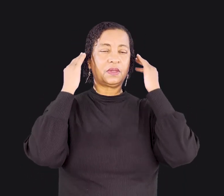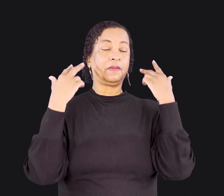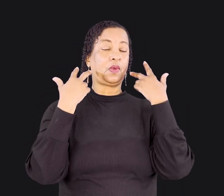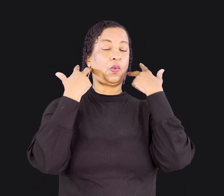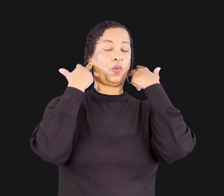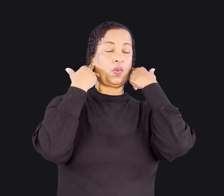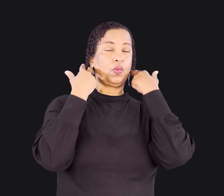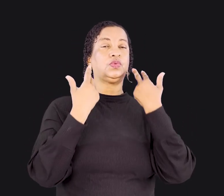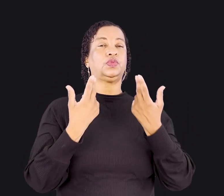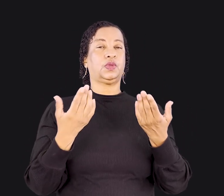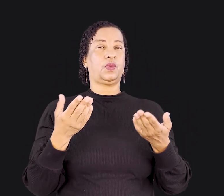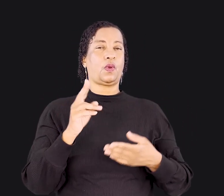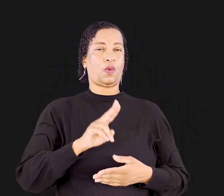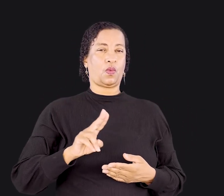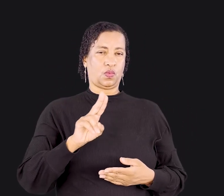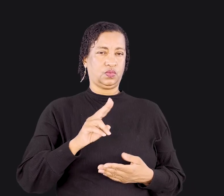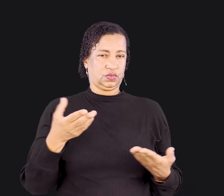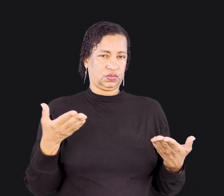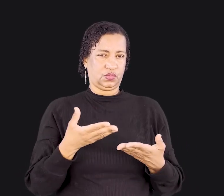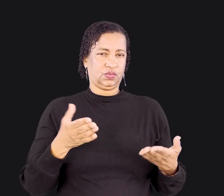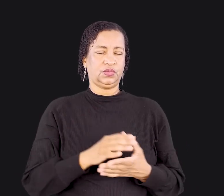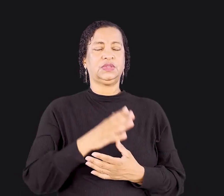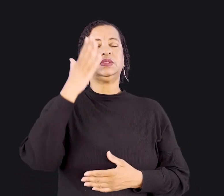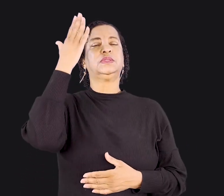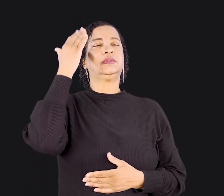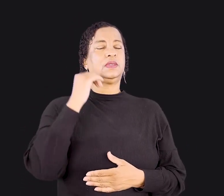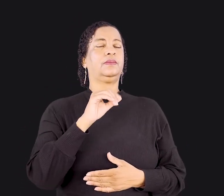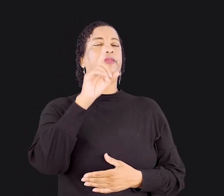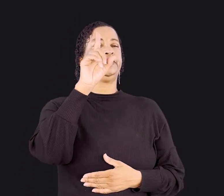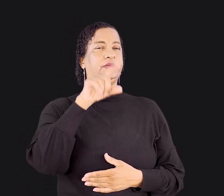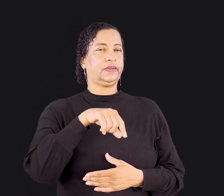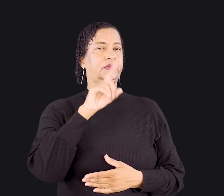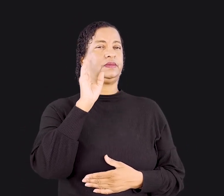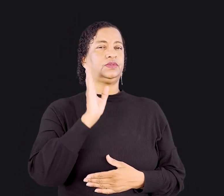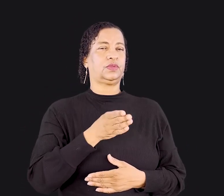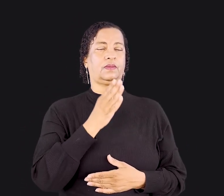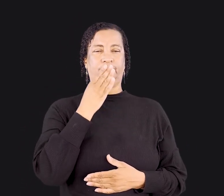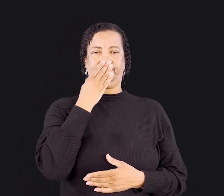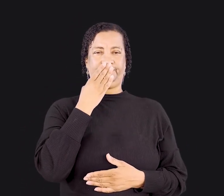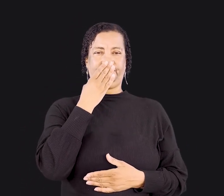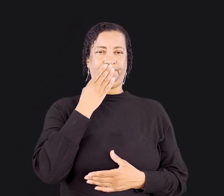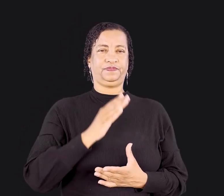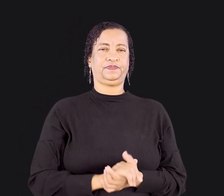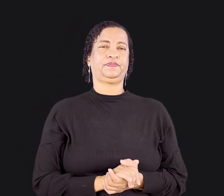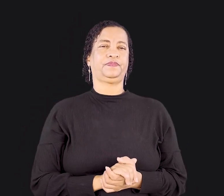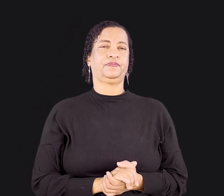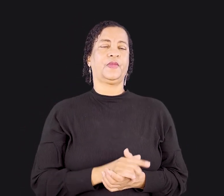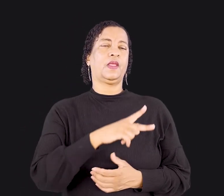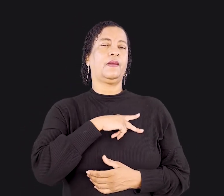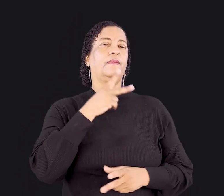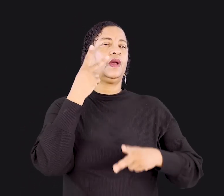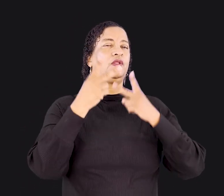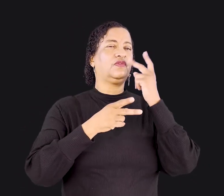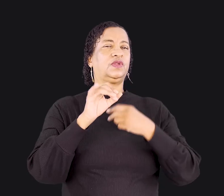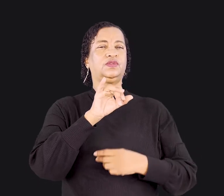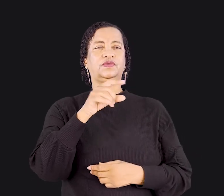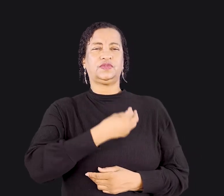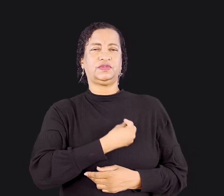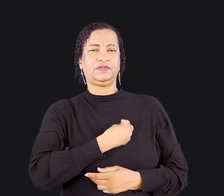como muitas mulheres usam hoje, saberia que ela era uma prostituta. Paulo quis dizer que se você vive numa